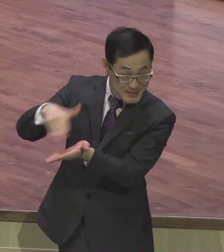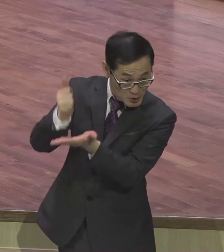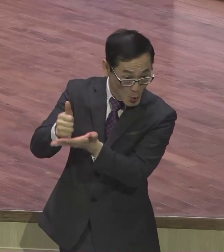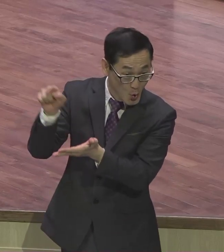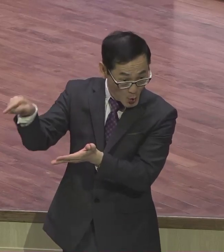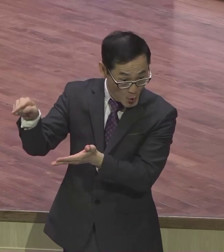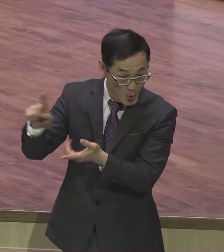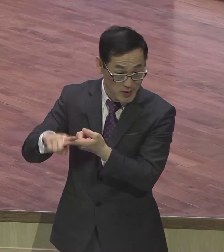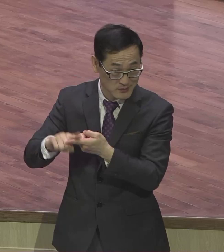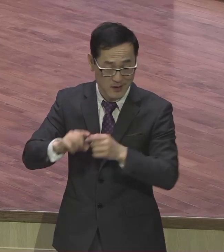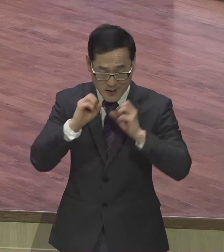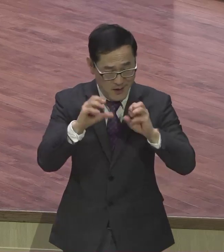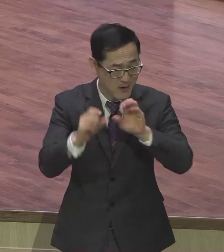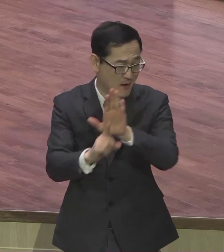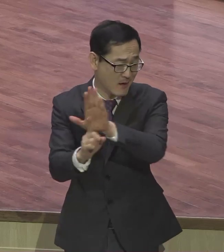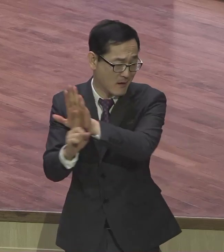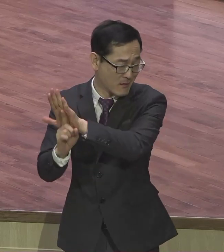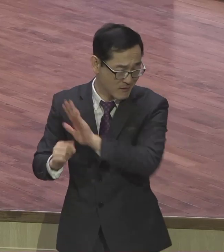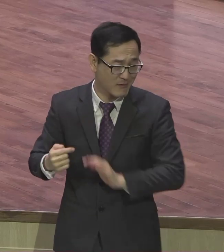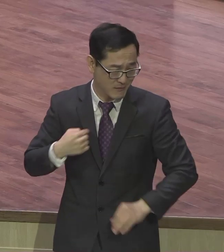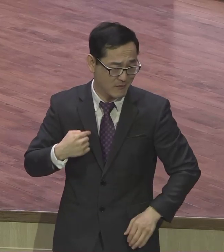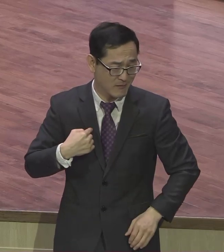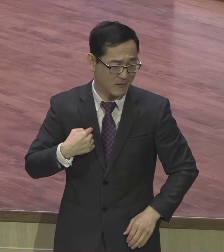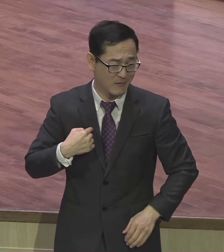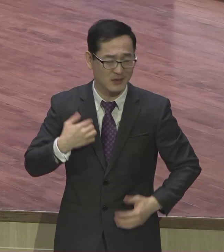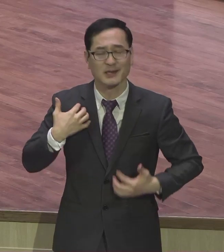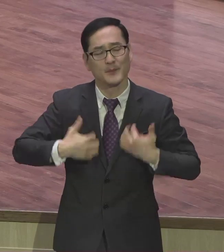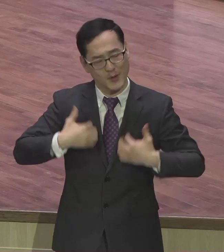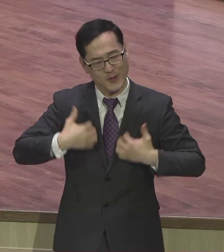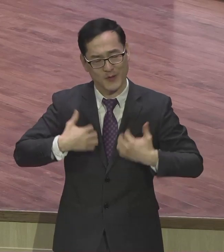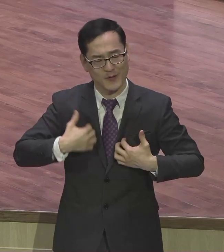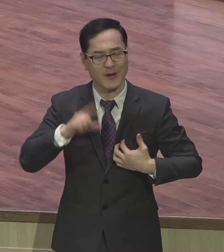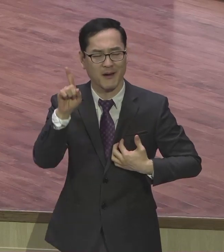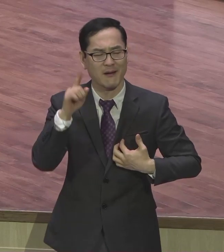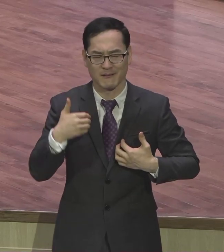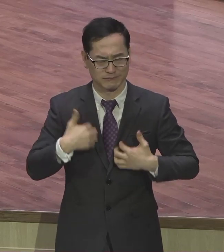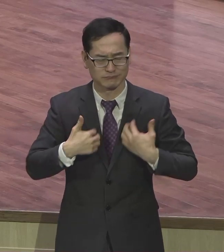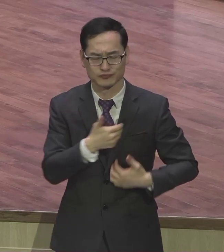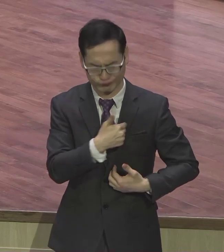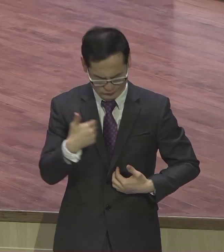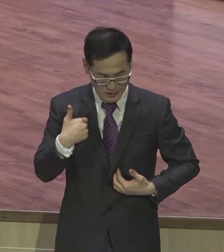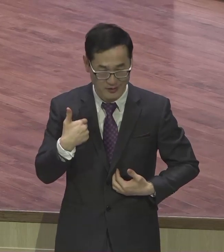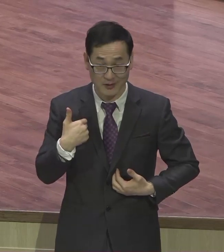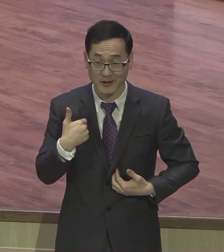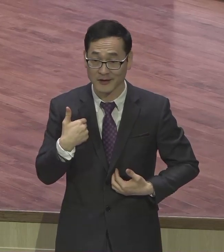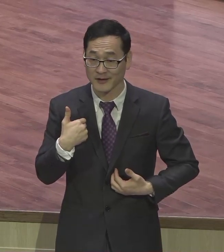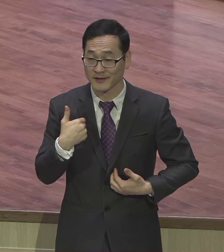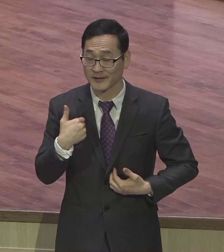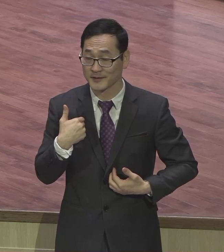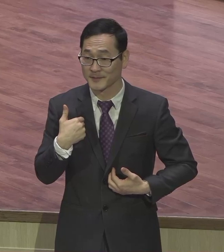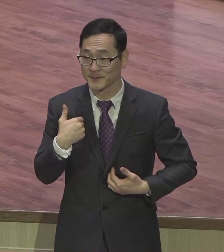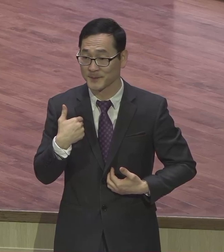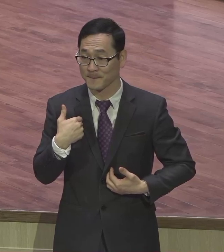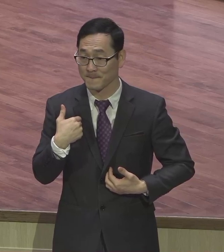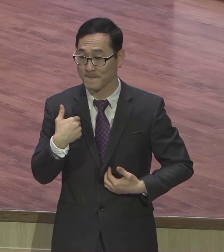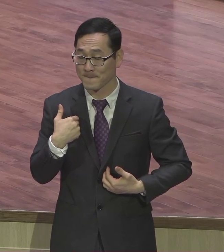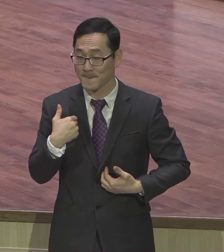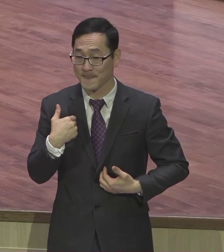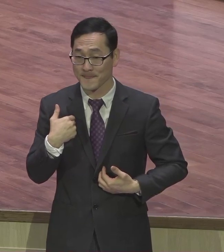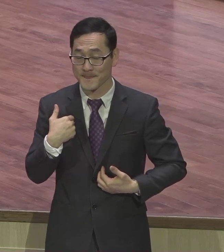자신은 그것에 대해서 너무너무 다른 것 다 필요 없고 그것으로 해야 기뻐하고 또한 기뻐하리라